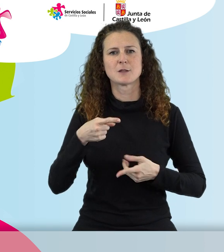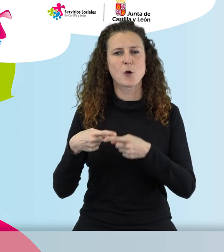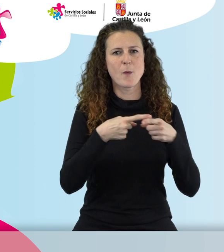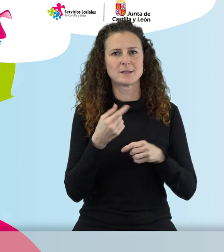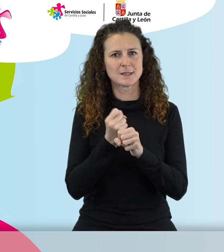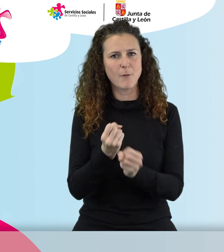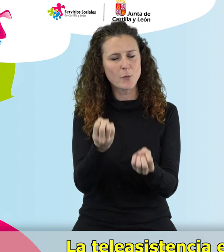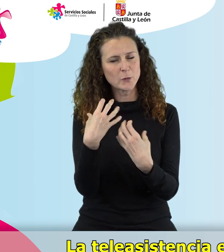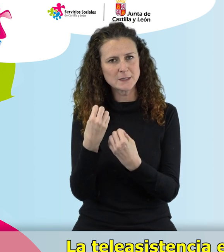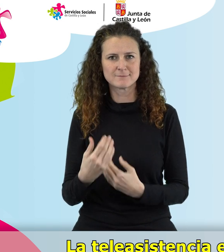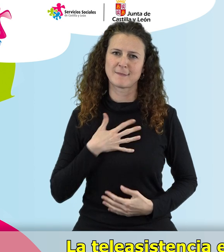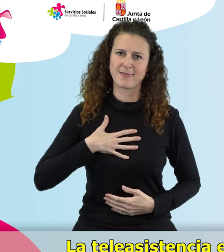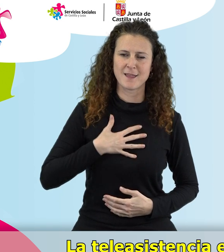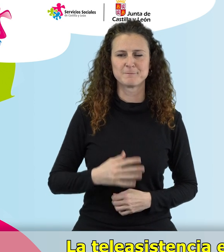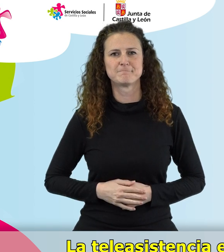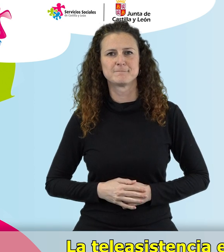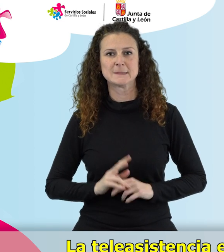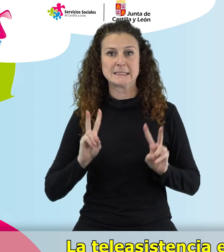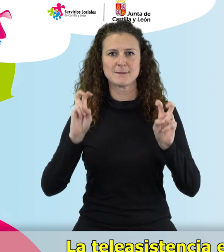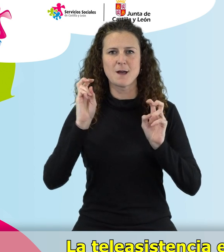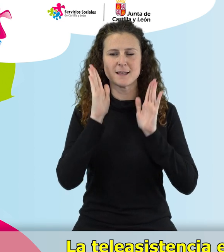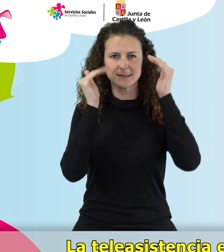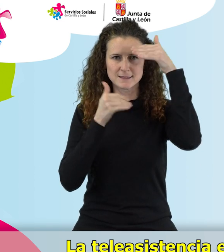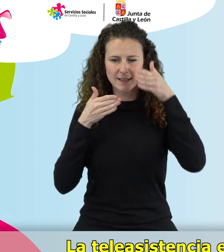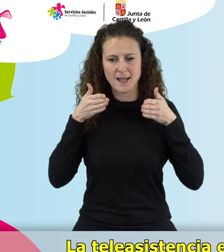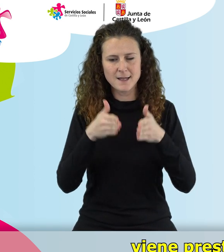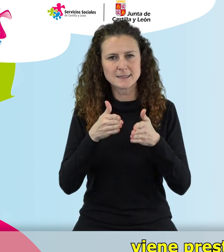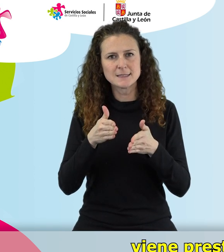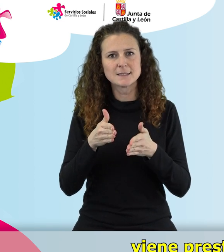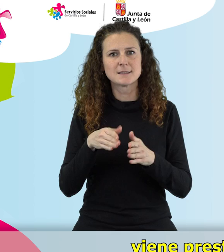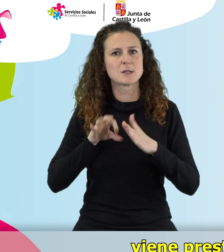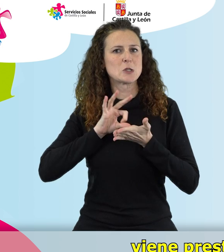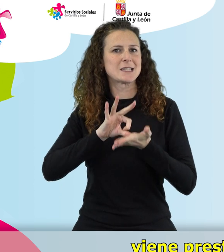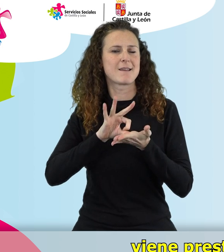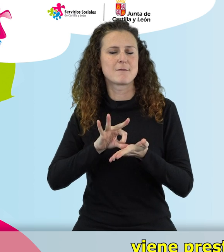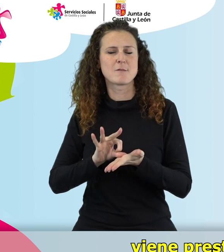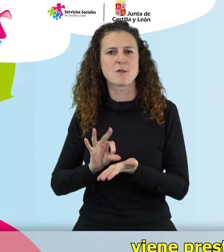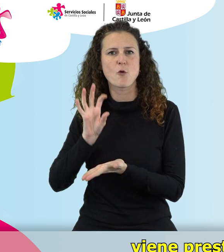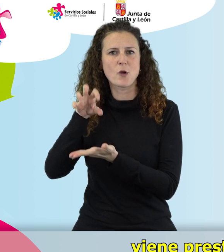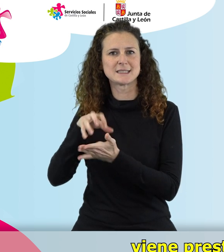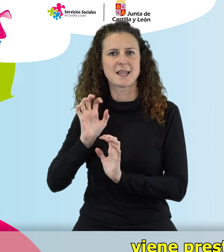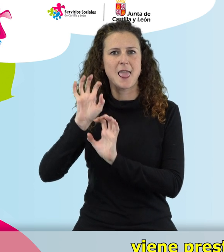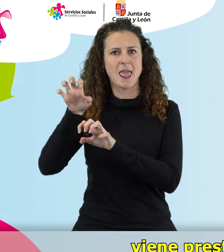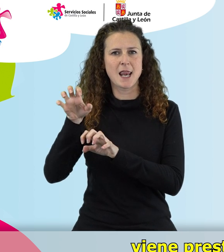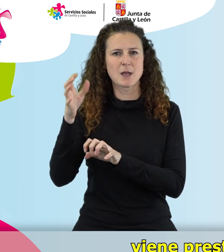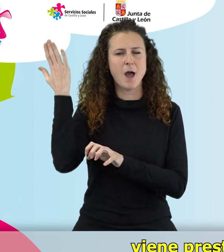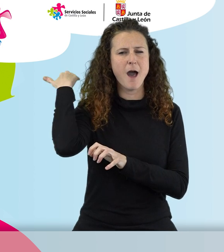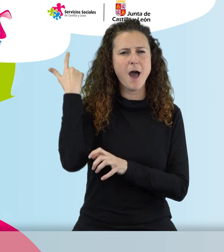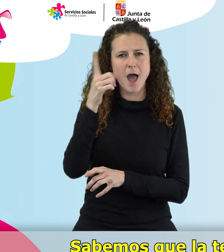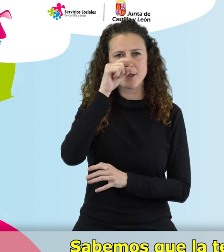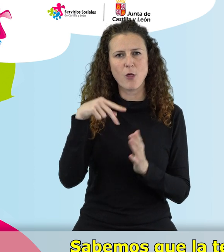trabajo. Encantado. La teleasistencia es un servicio que la Junta de Castilla y León viene prestando desde diciembre de 2020.